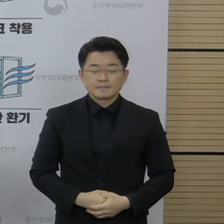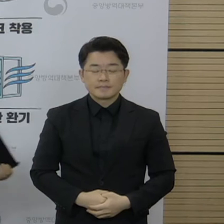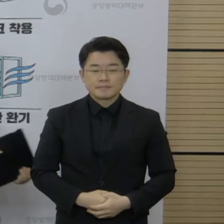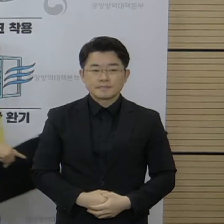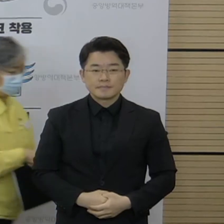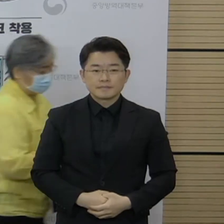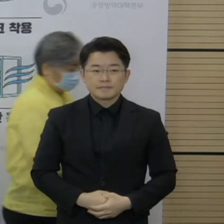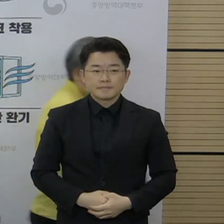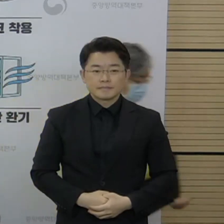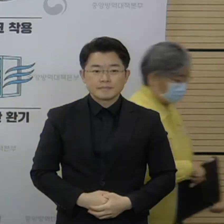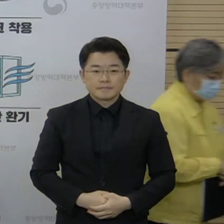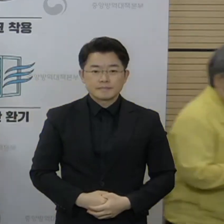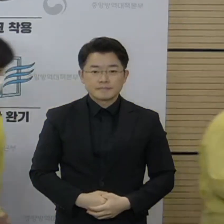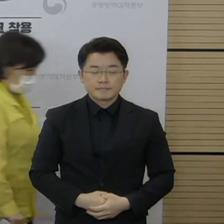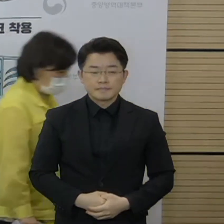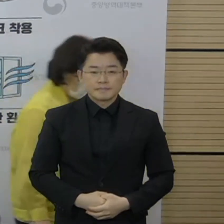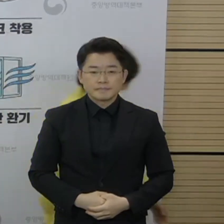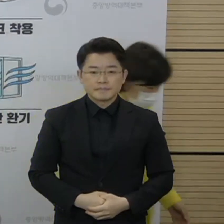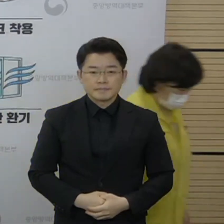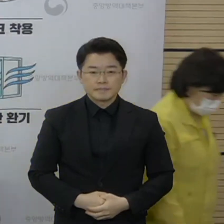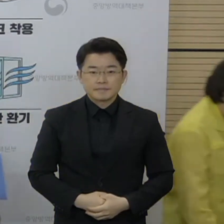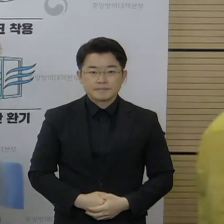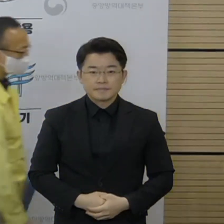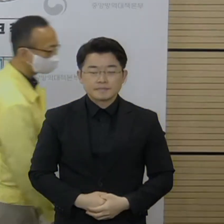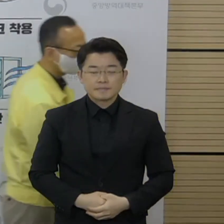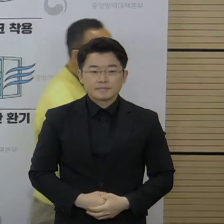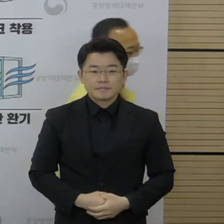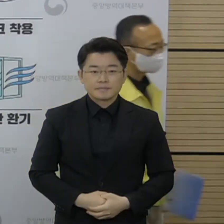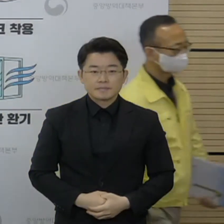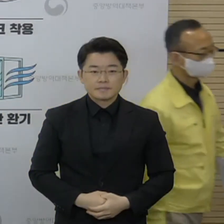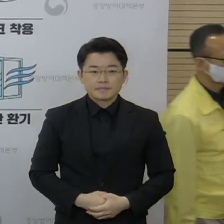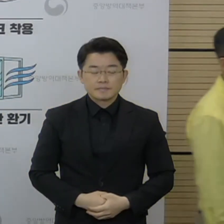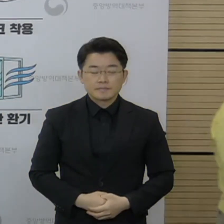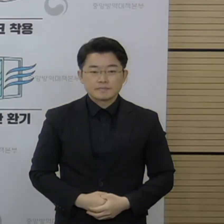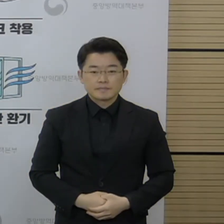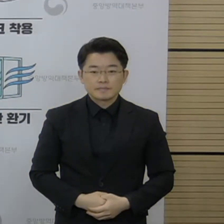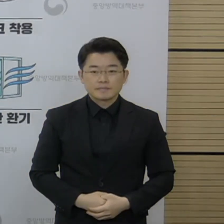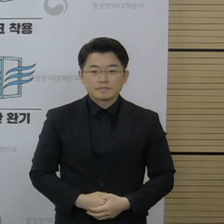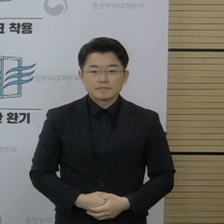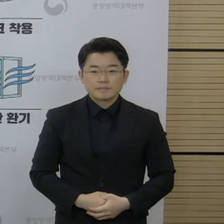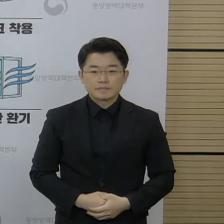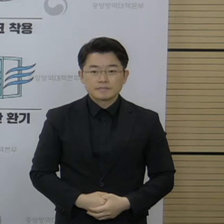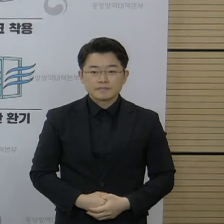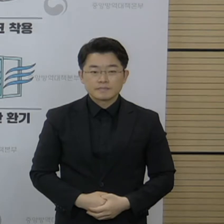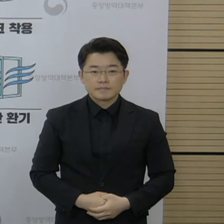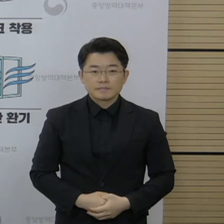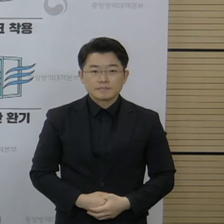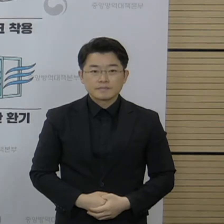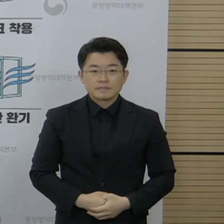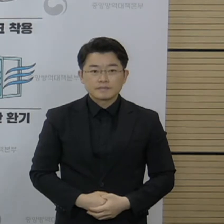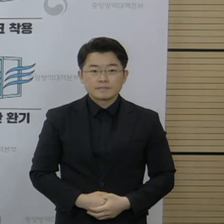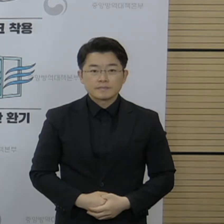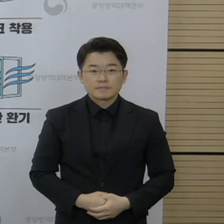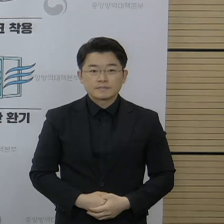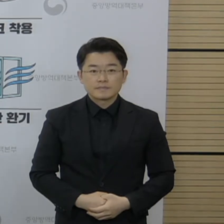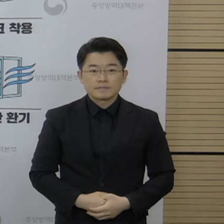네, 잠시 정리 이후에 중앙방역대책본부 정례 브리핑 진행하도록 하겠습니다.